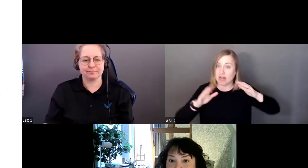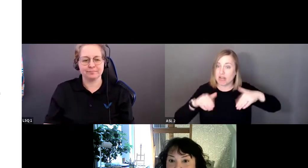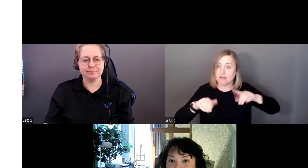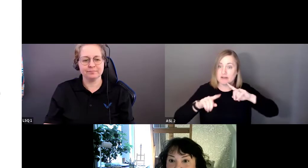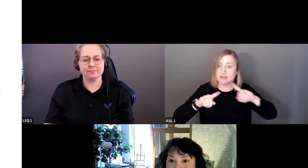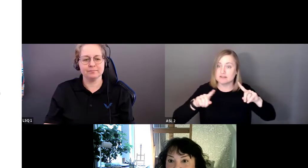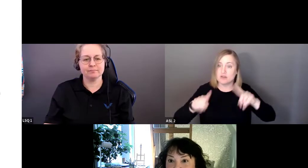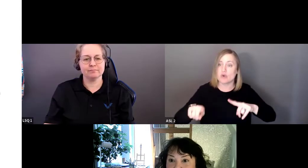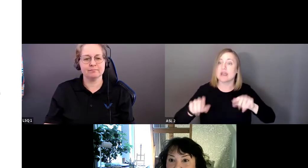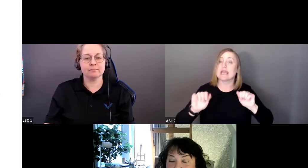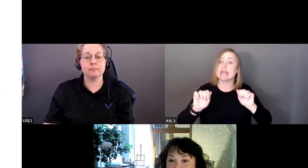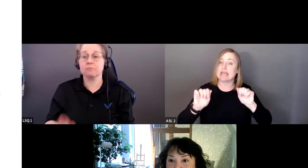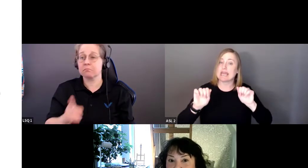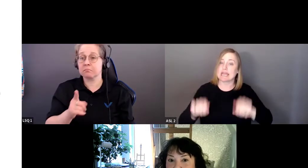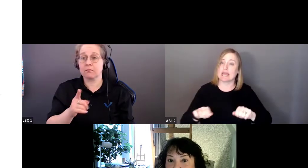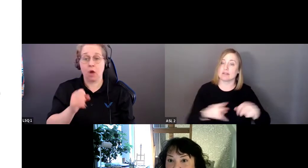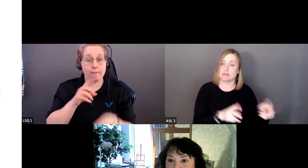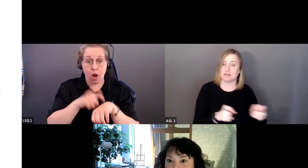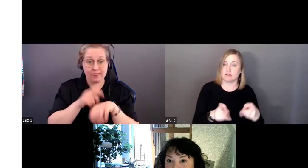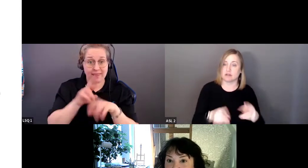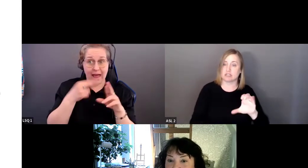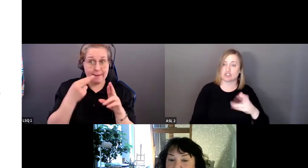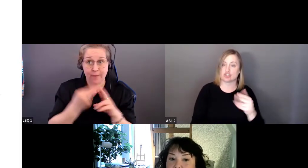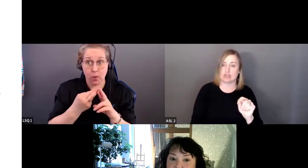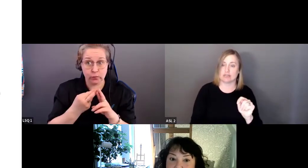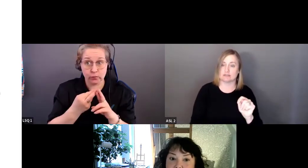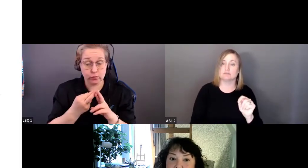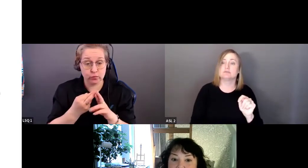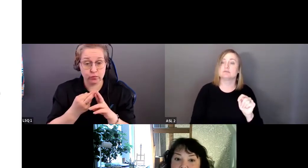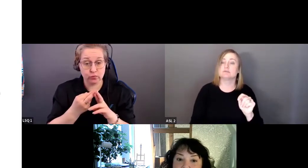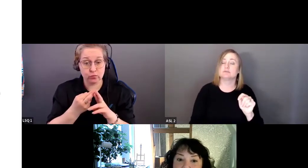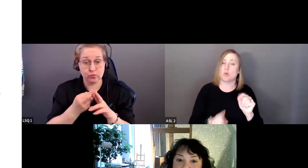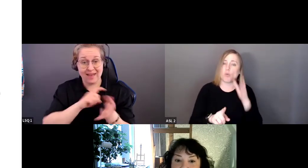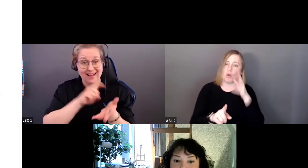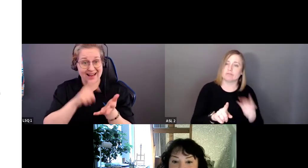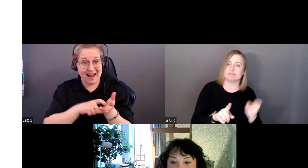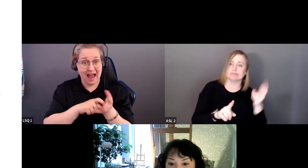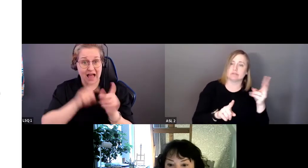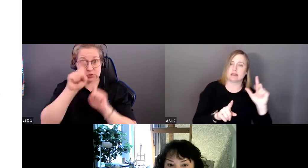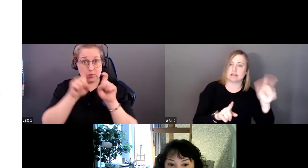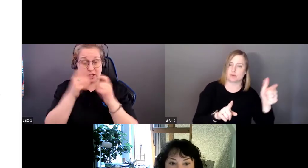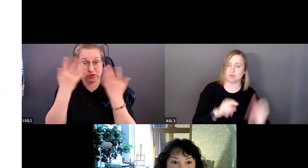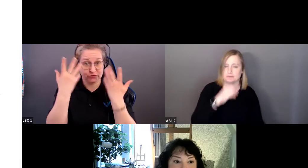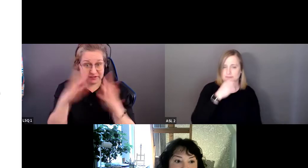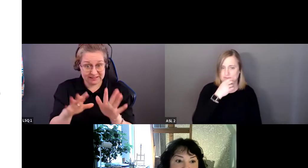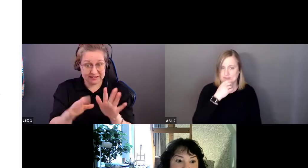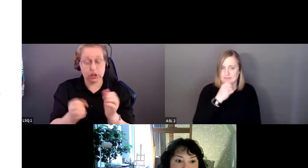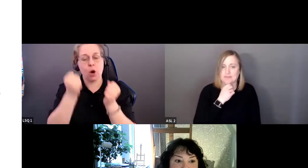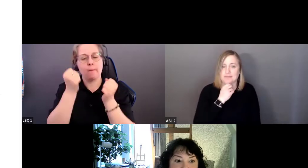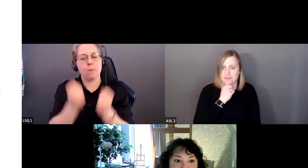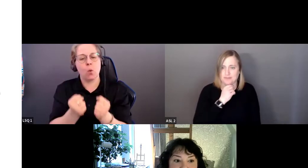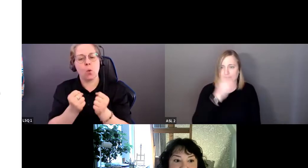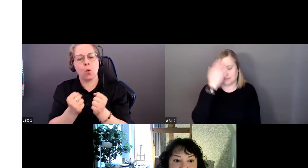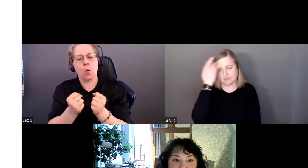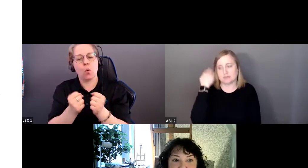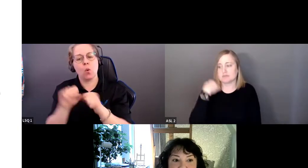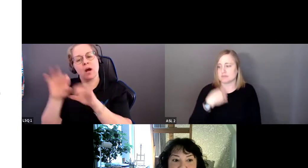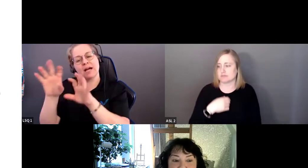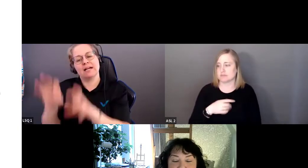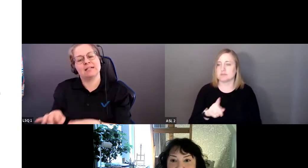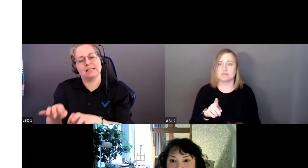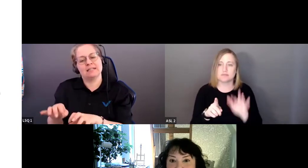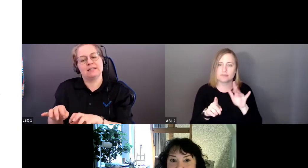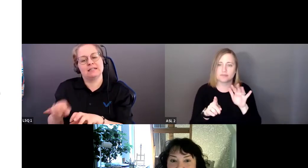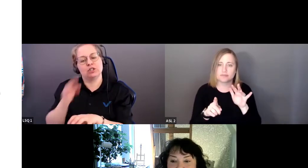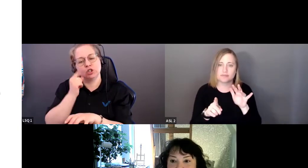Si vous n'avez pas le temps de répondre avant que le sondage ne prenne fin, vous pouvez saisir votre réponse dans